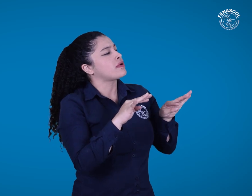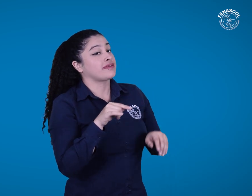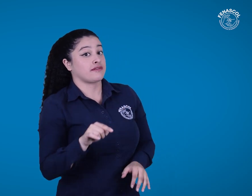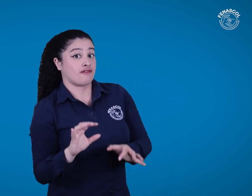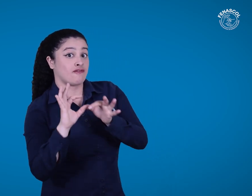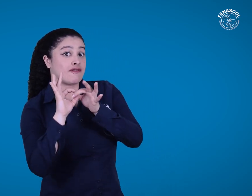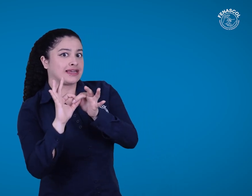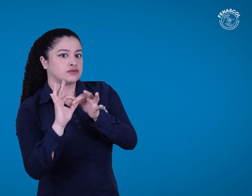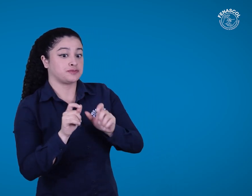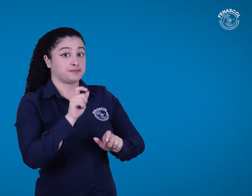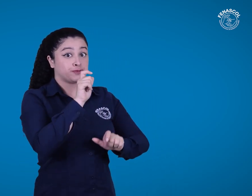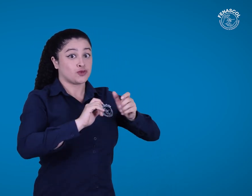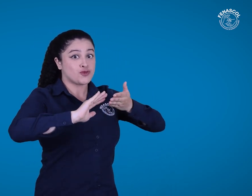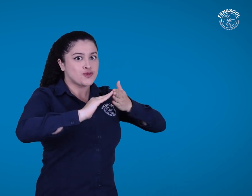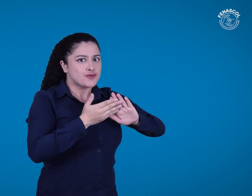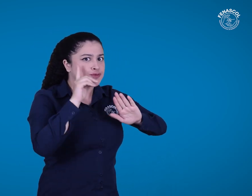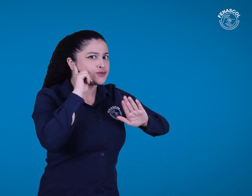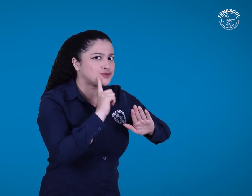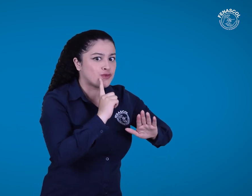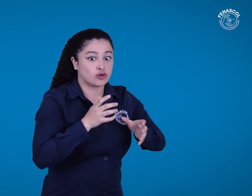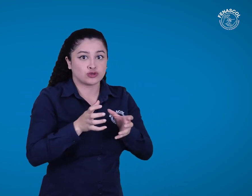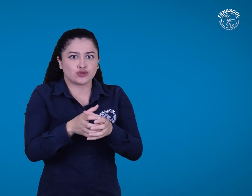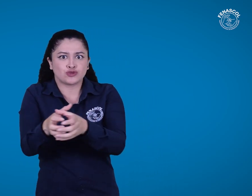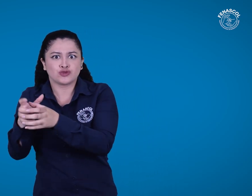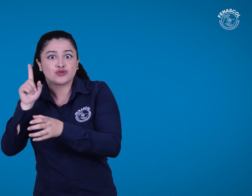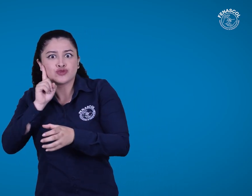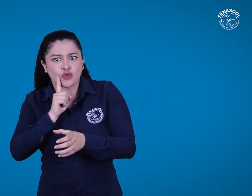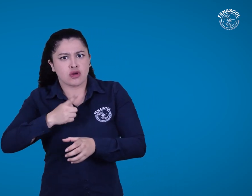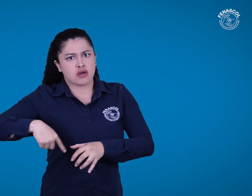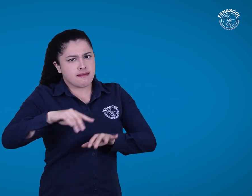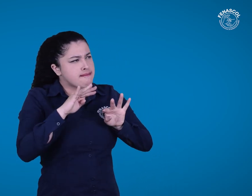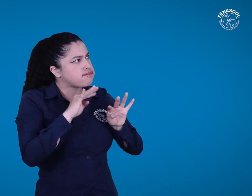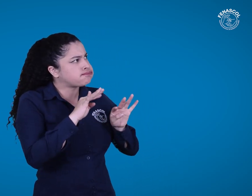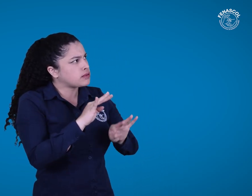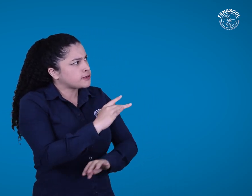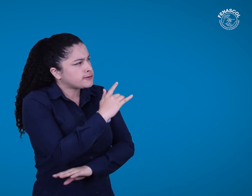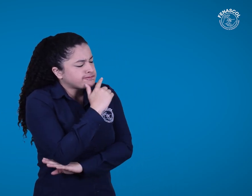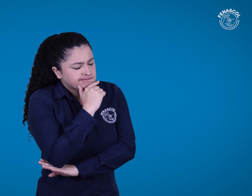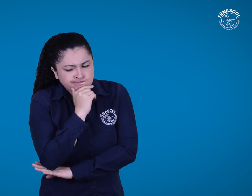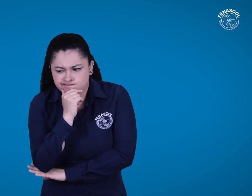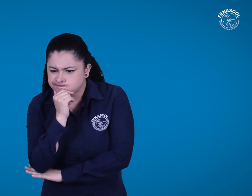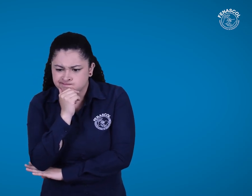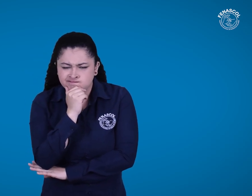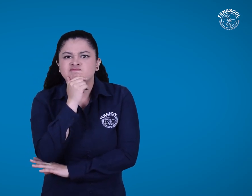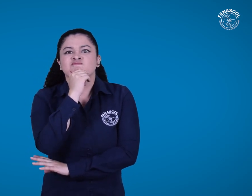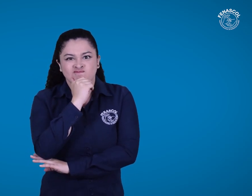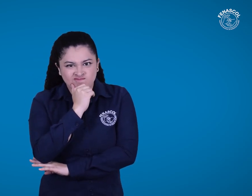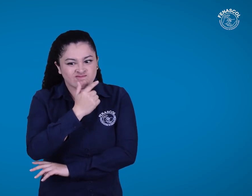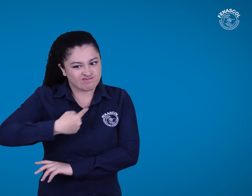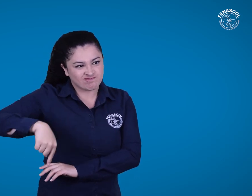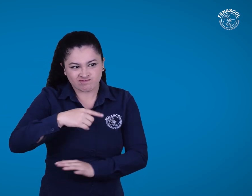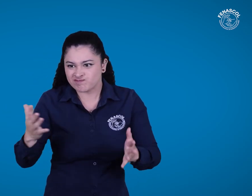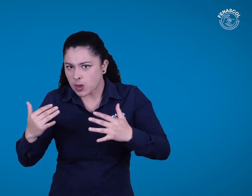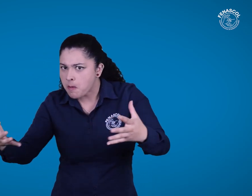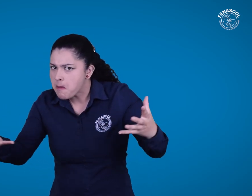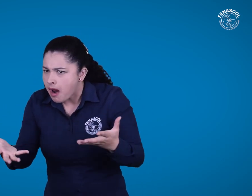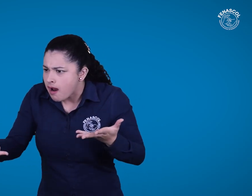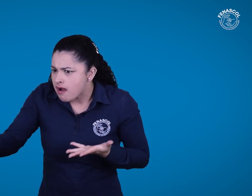conferencia, asistentes como FENASCOL, la Comunidad Sorda y las asociaciones de sordos se reunieron, reflexionaron sobre el